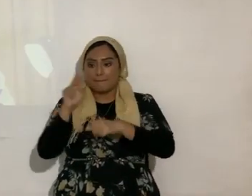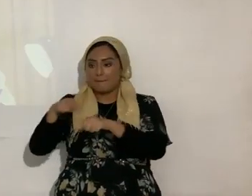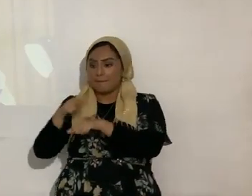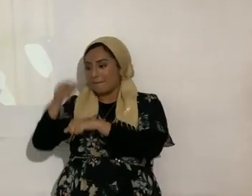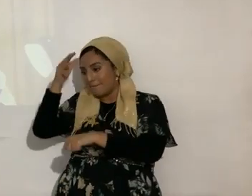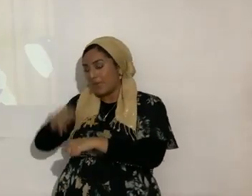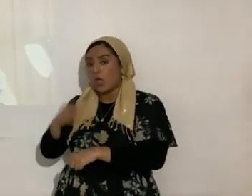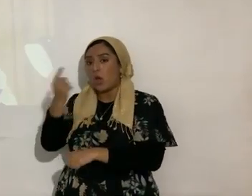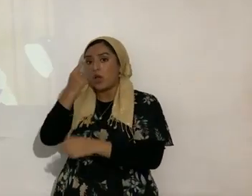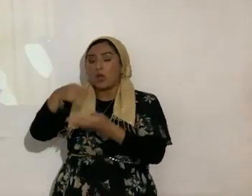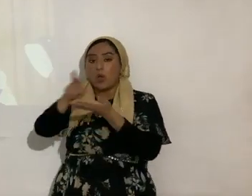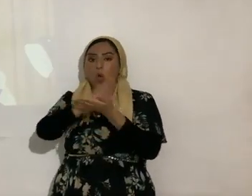que sangre divina